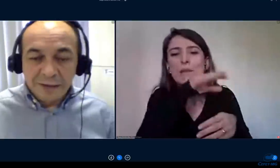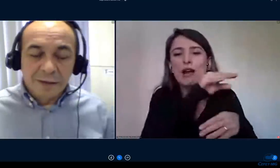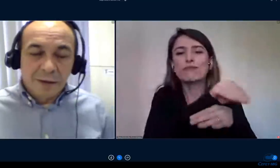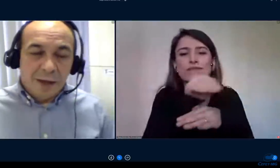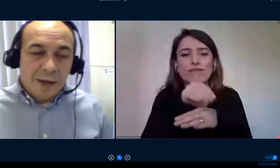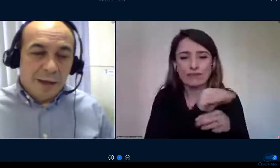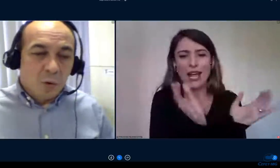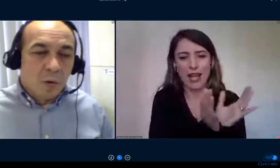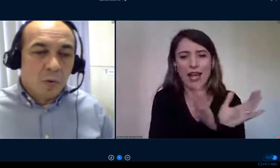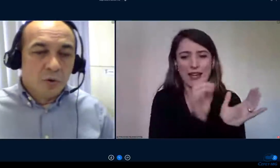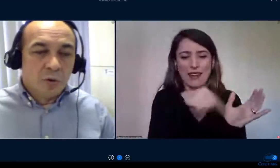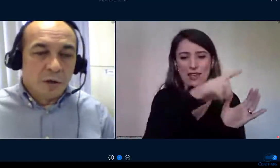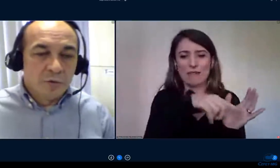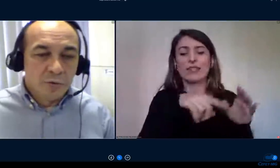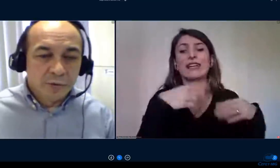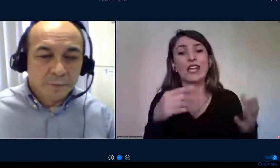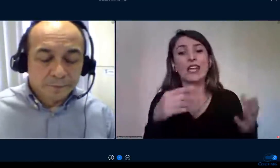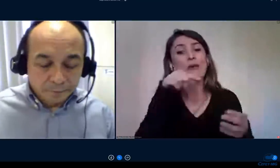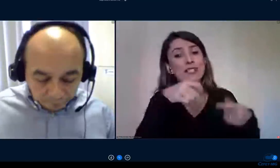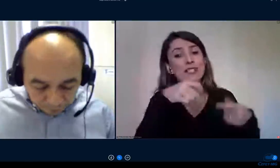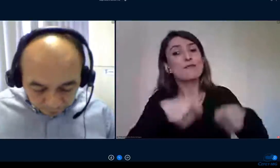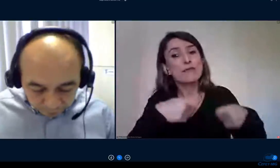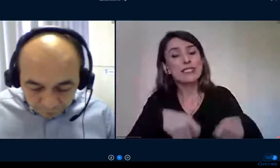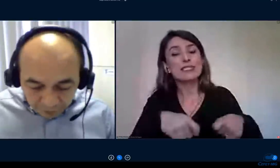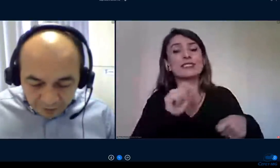trabalhada com os nossos